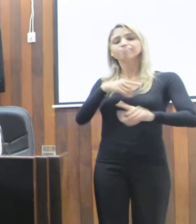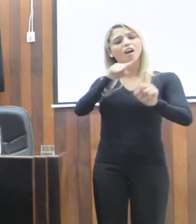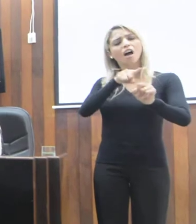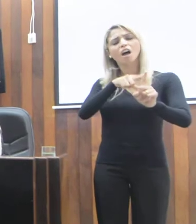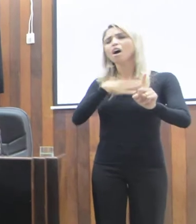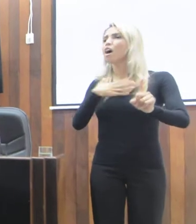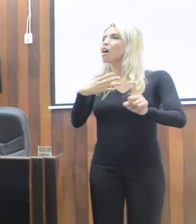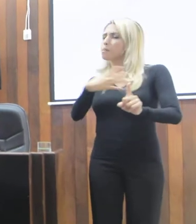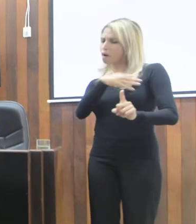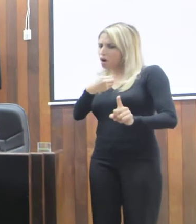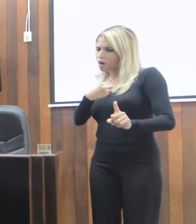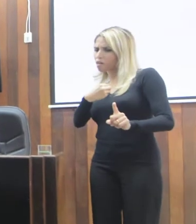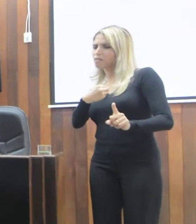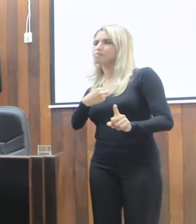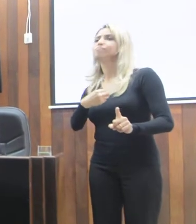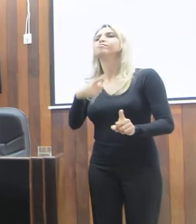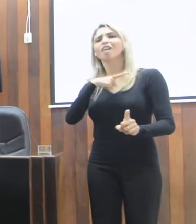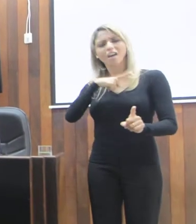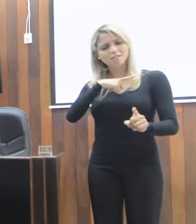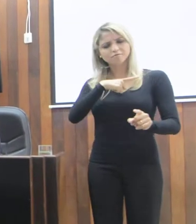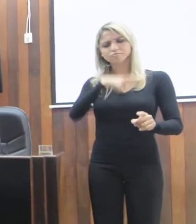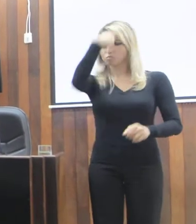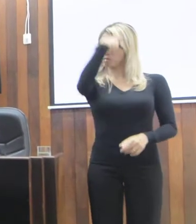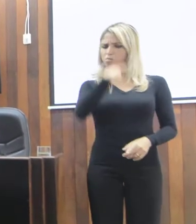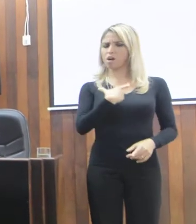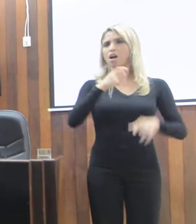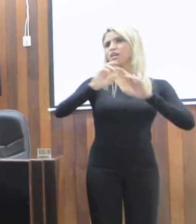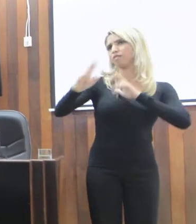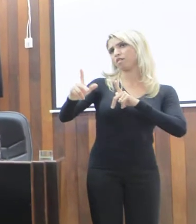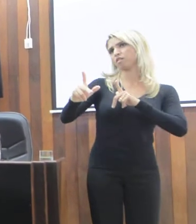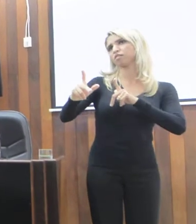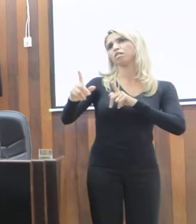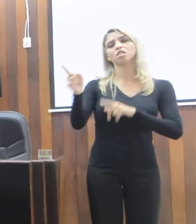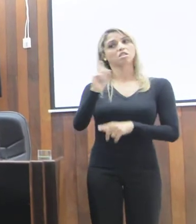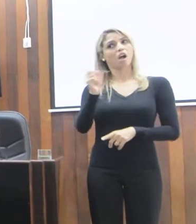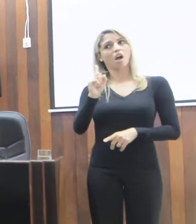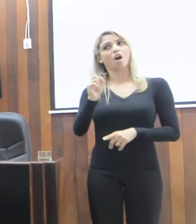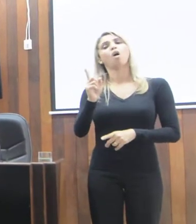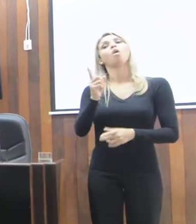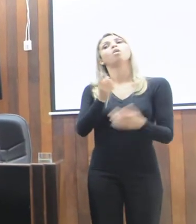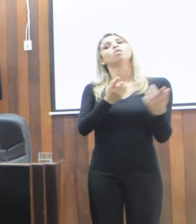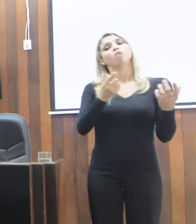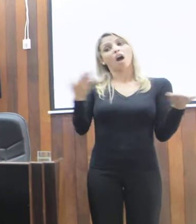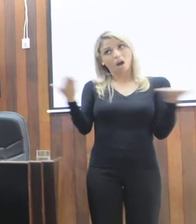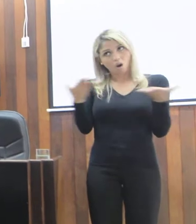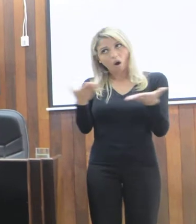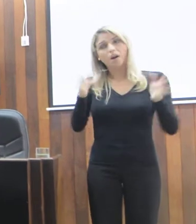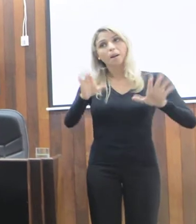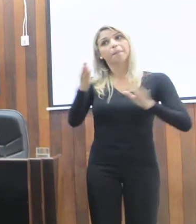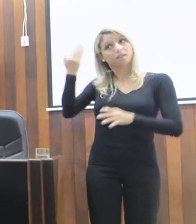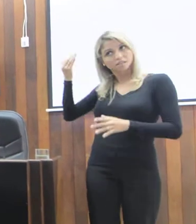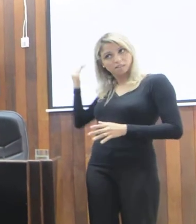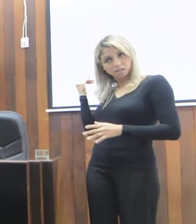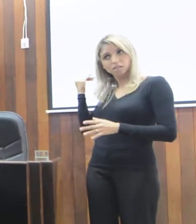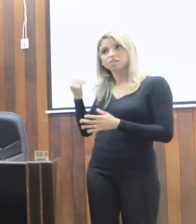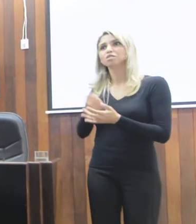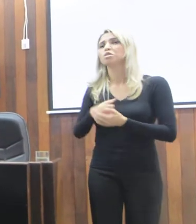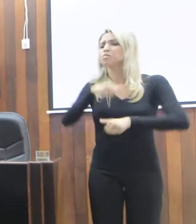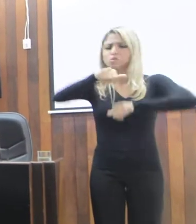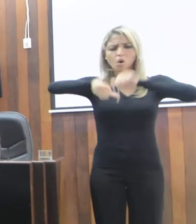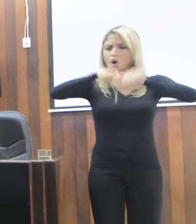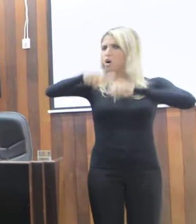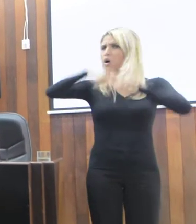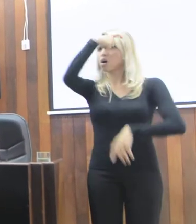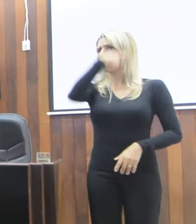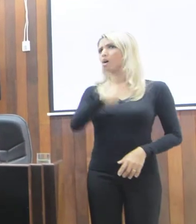comportamento dentro de casa. O meu filho, ele não é dessa legislatura da antiga, o meu filho mudou 100